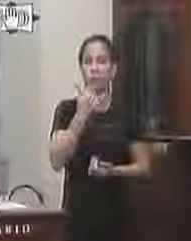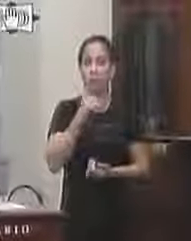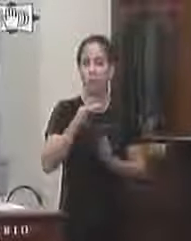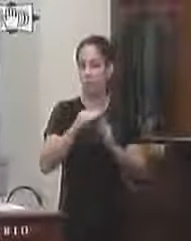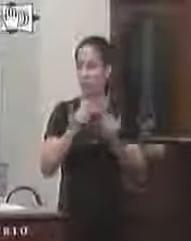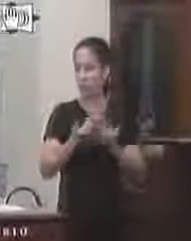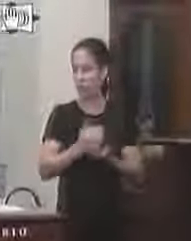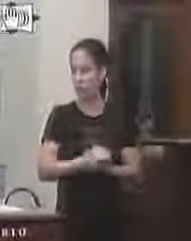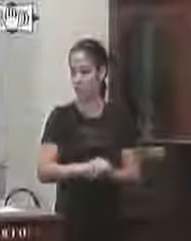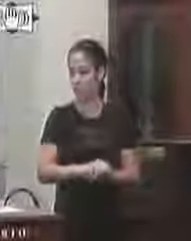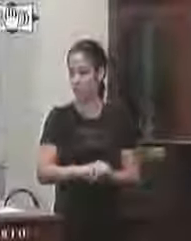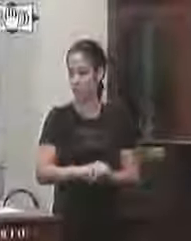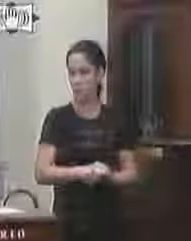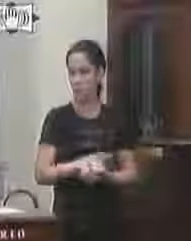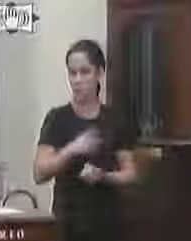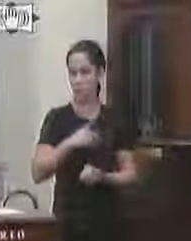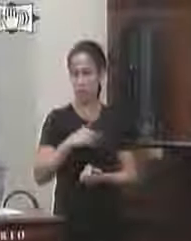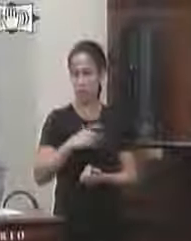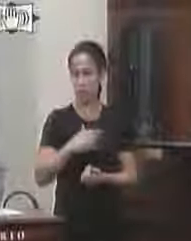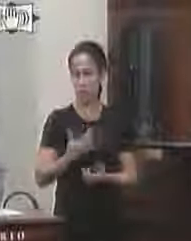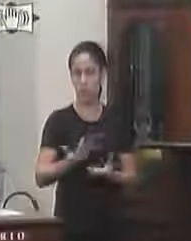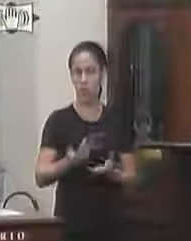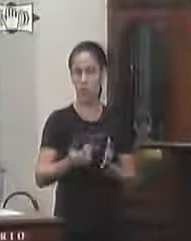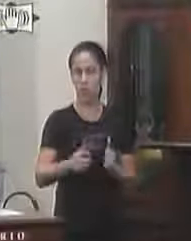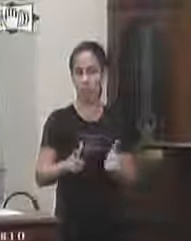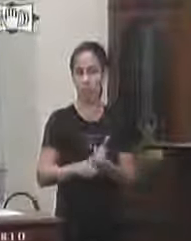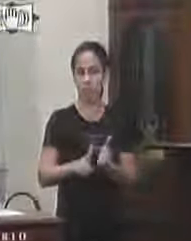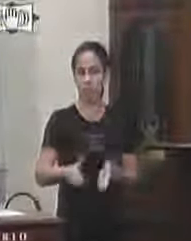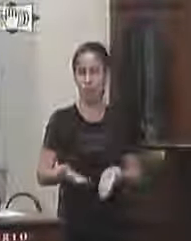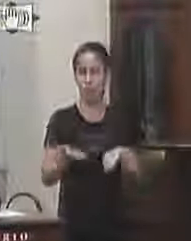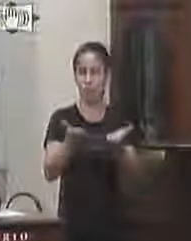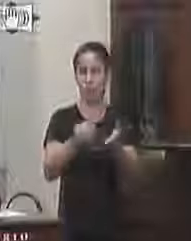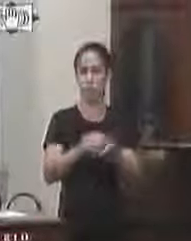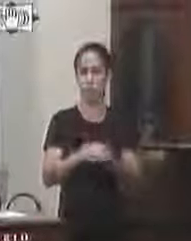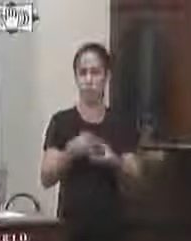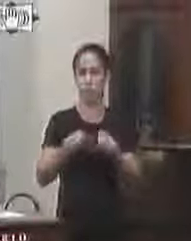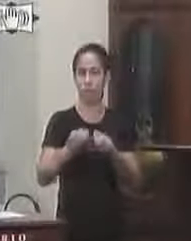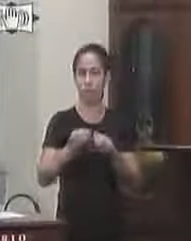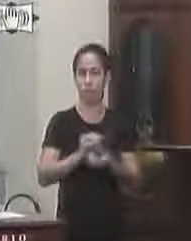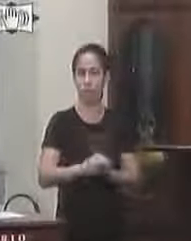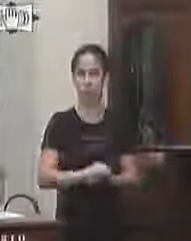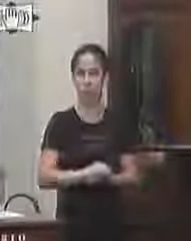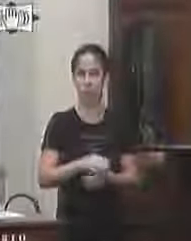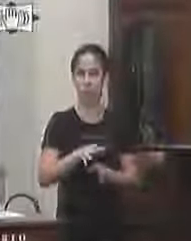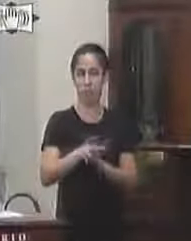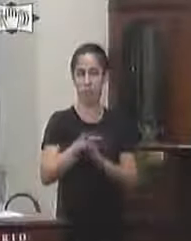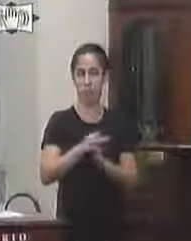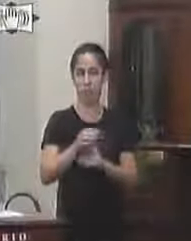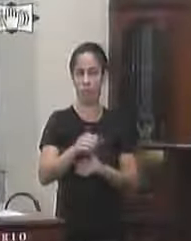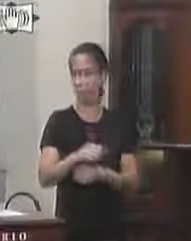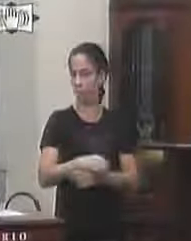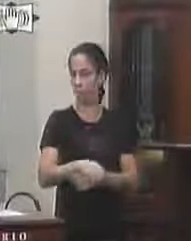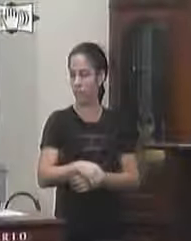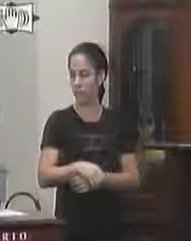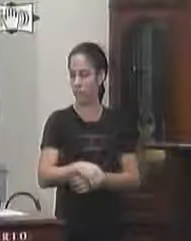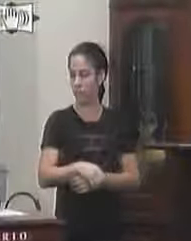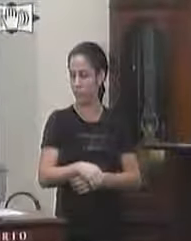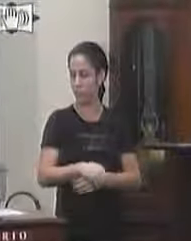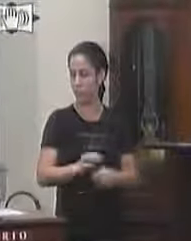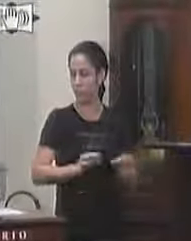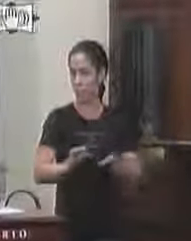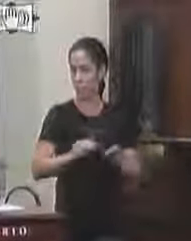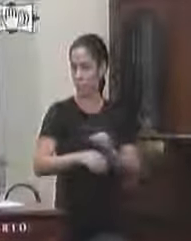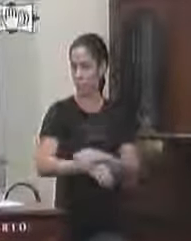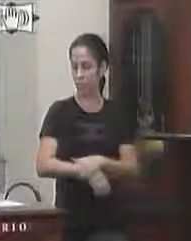escolar vem através desse da ciência a composição do conselho de alimentação escolar bem como plano de